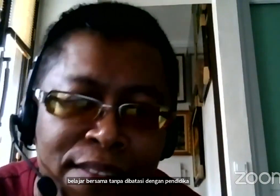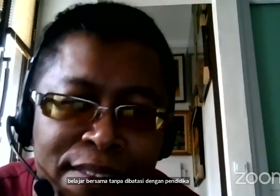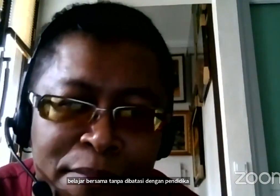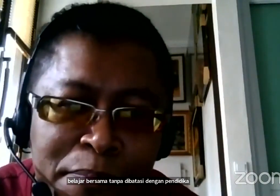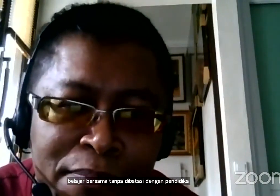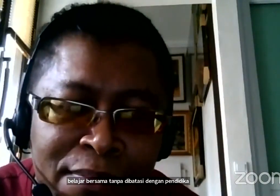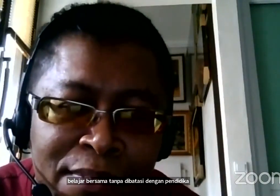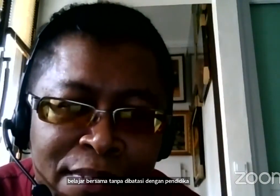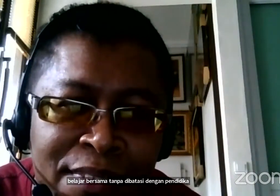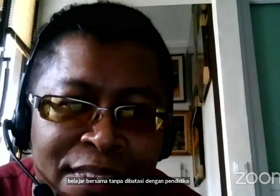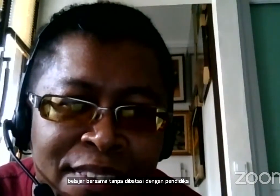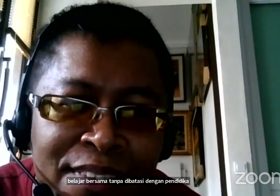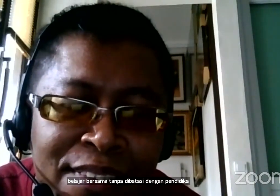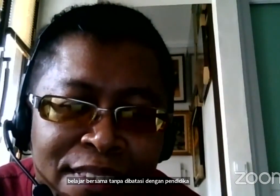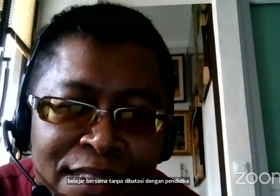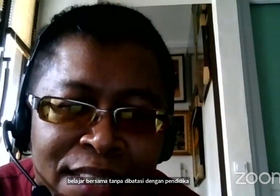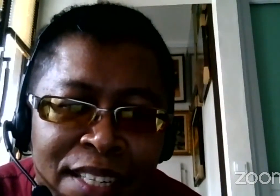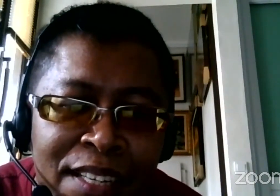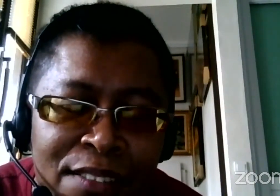akal